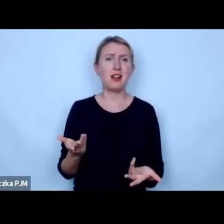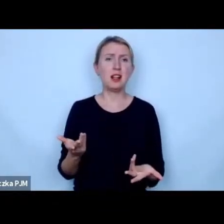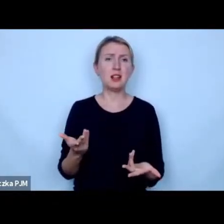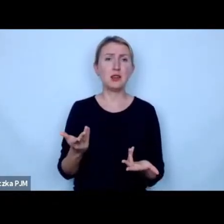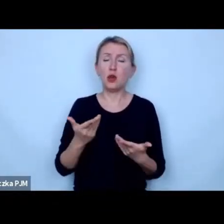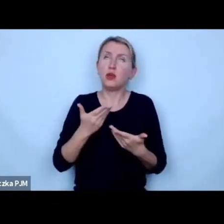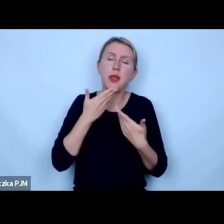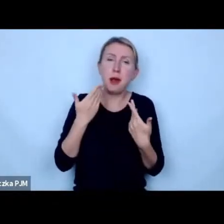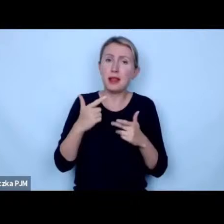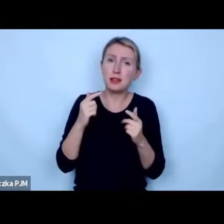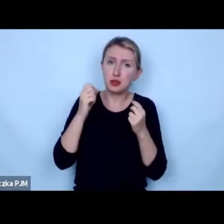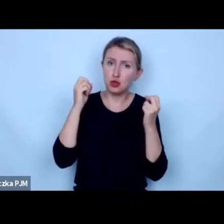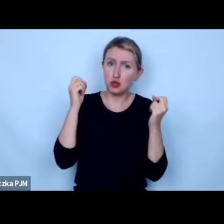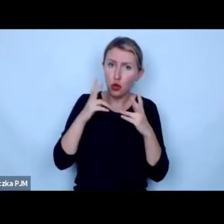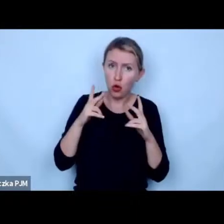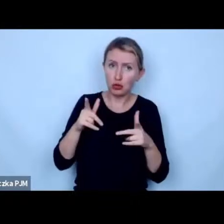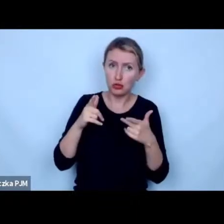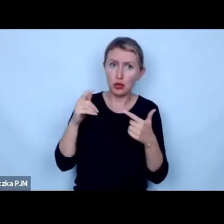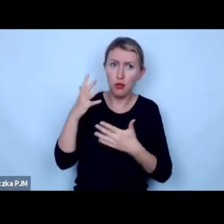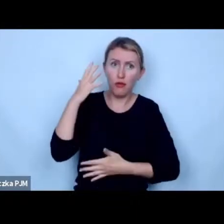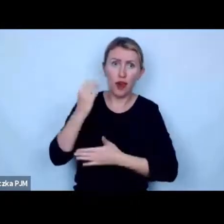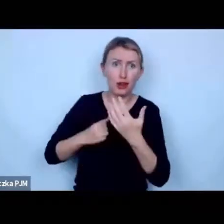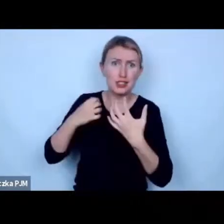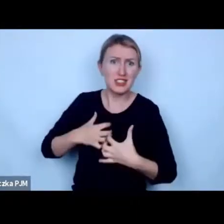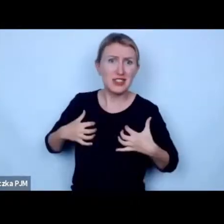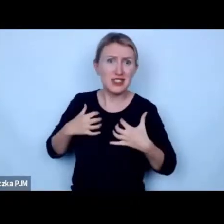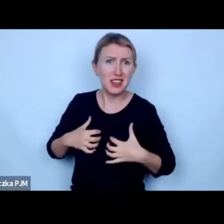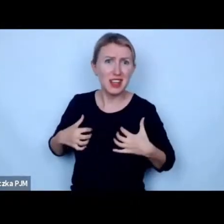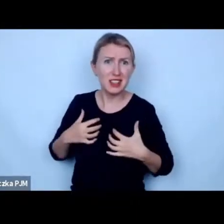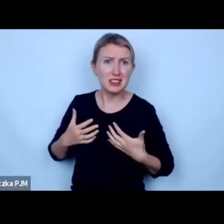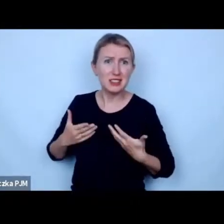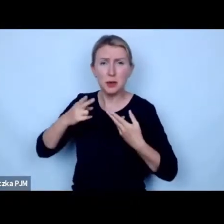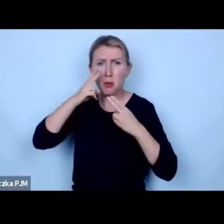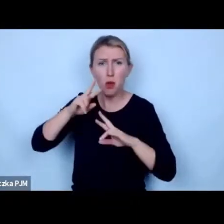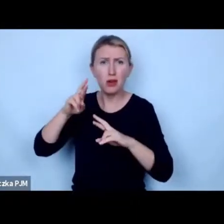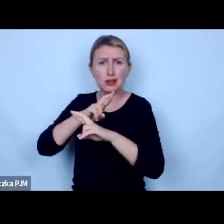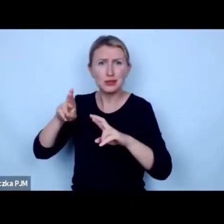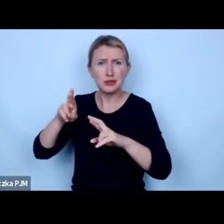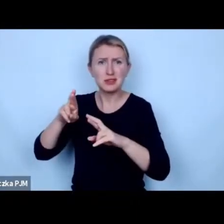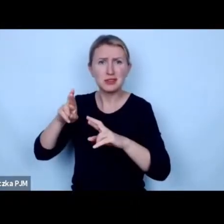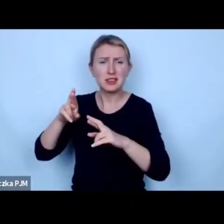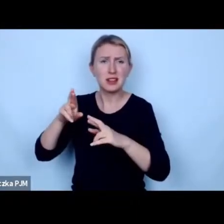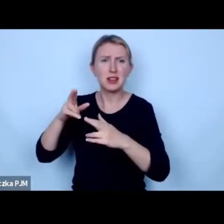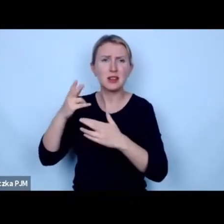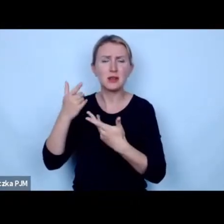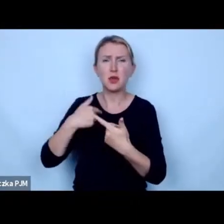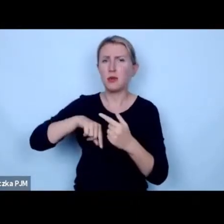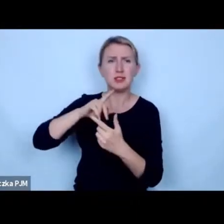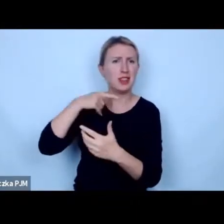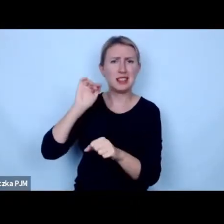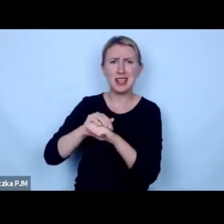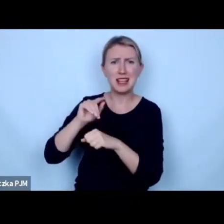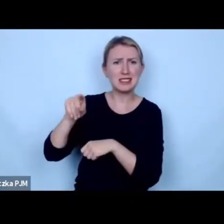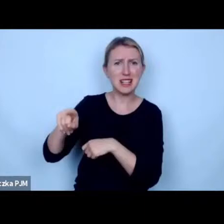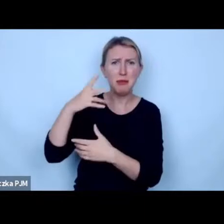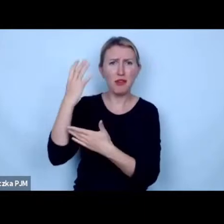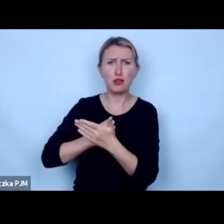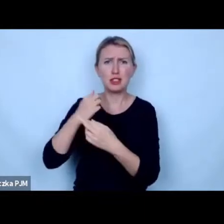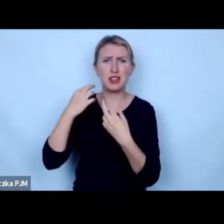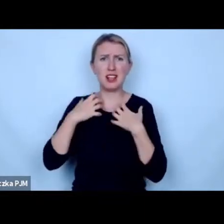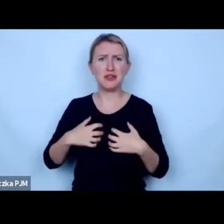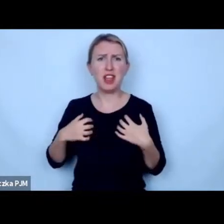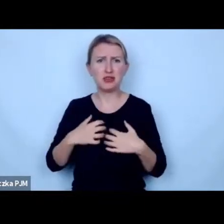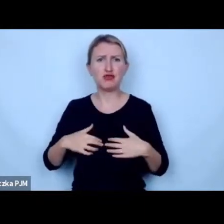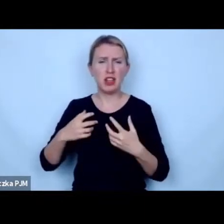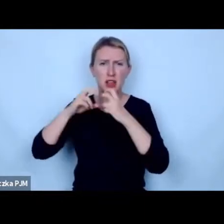szokującego abstrakcyjnego od samego faktu wykorzystywania zwierząt z którym jako abolicjoniści i abolicjonistki się nie zgadzamy gdyby nie